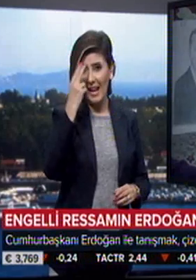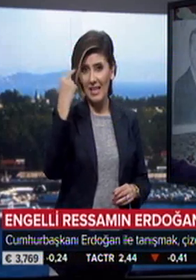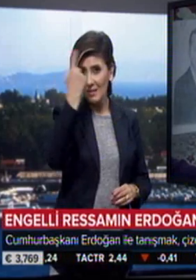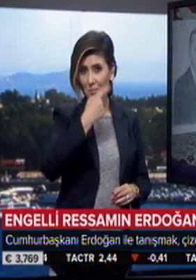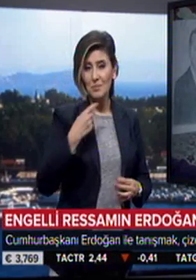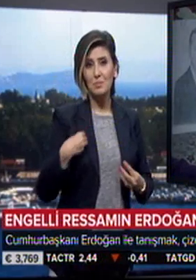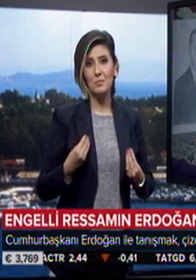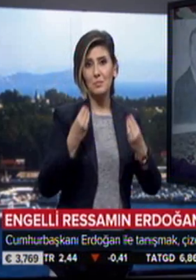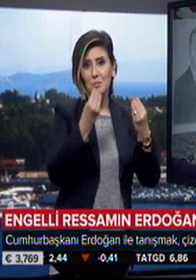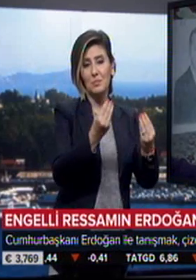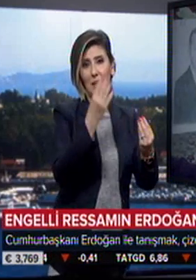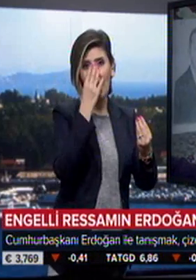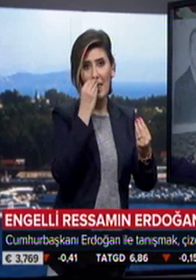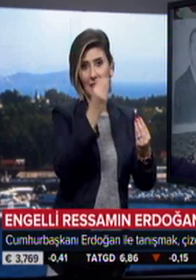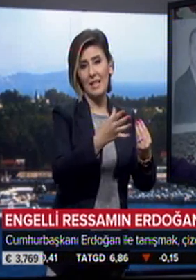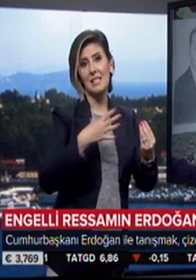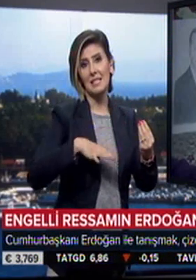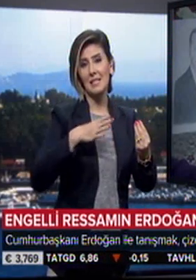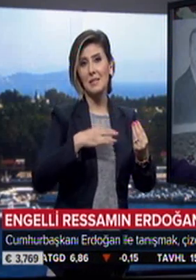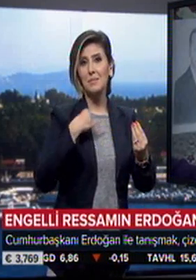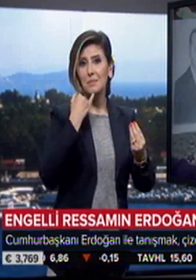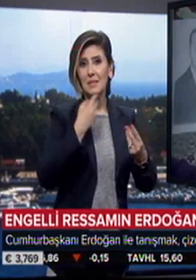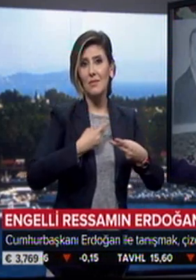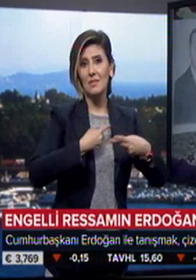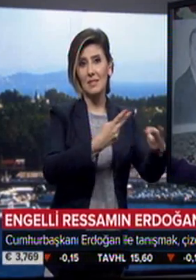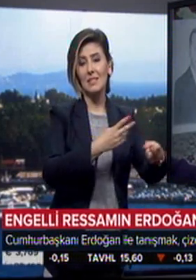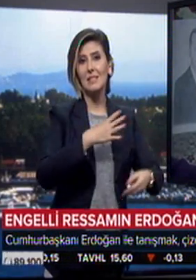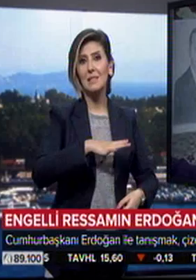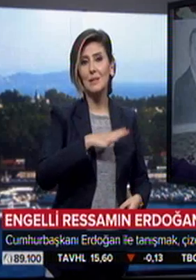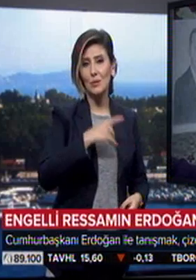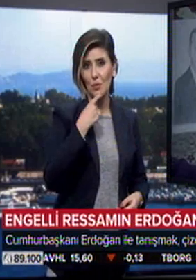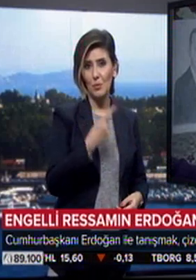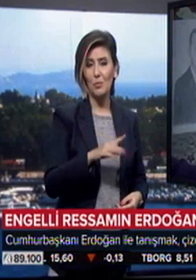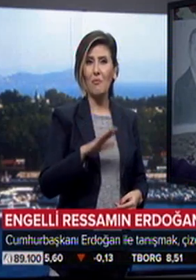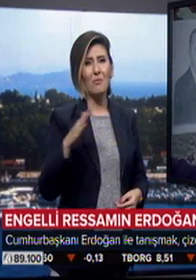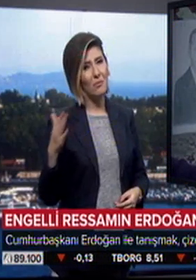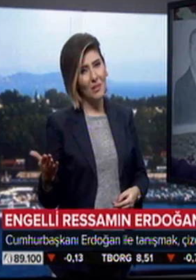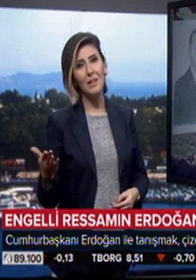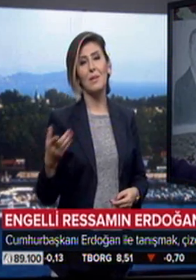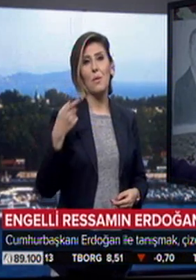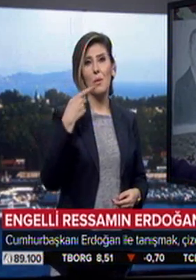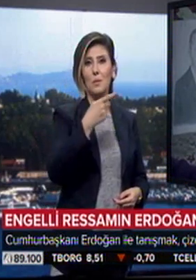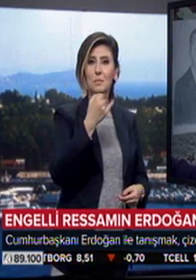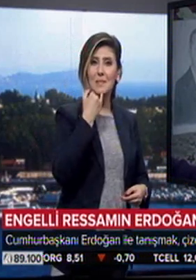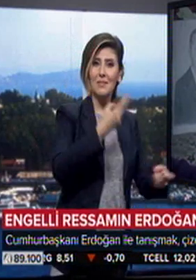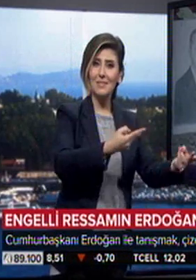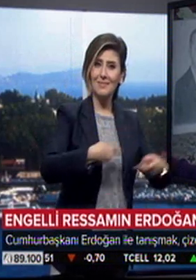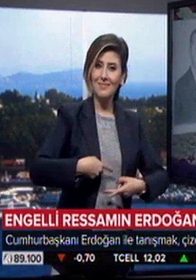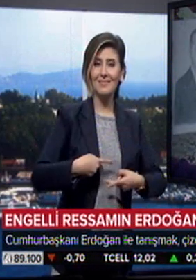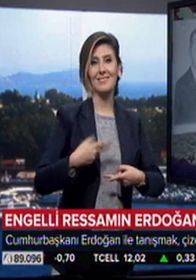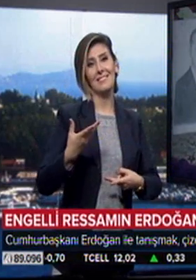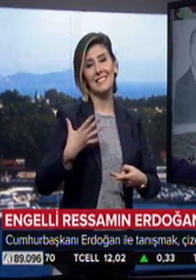ona hediye etmek, onun misafiri olmak veya onu misafir etmek